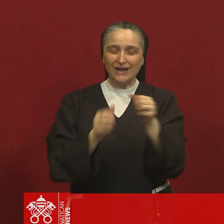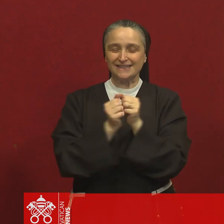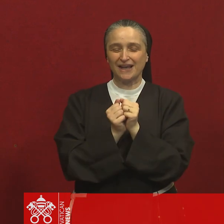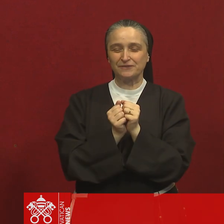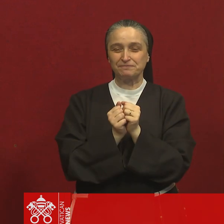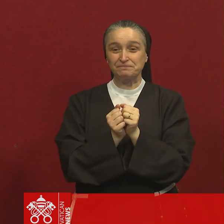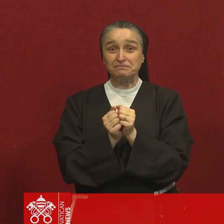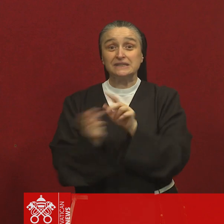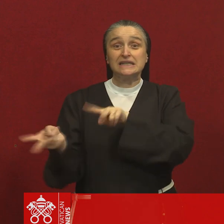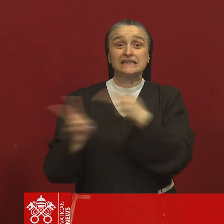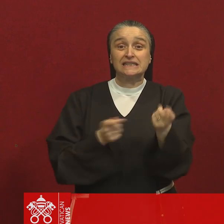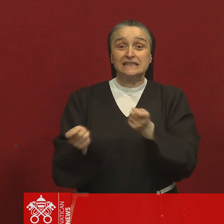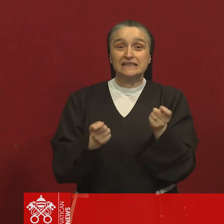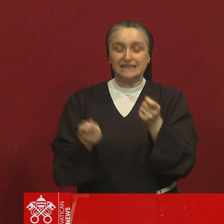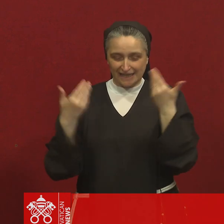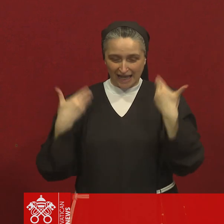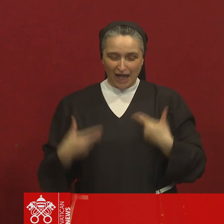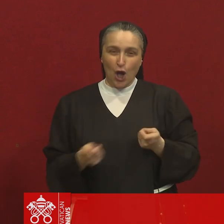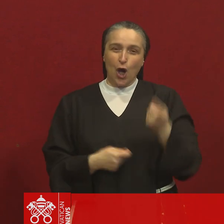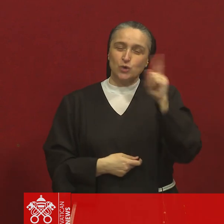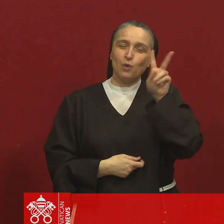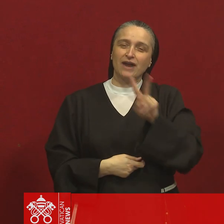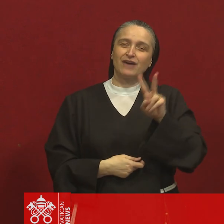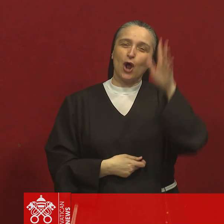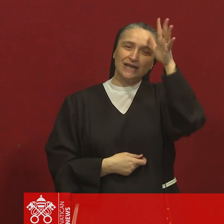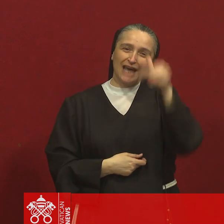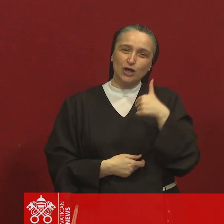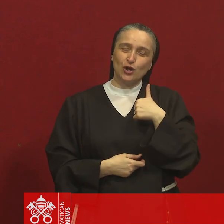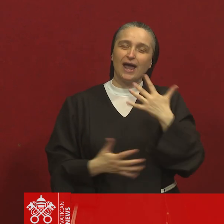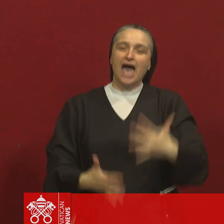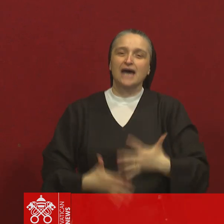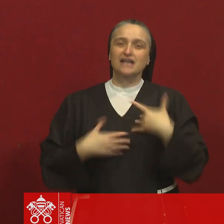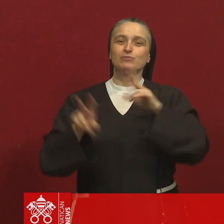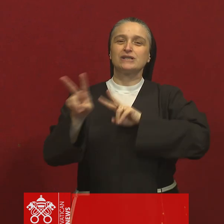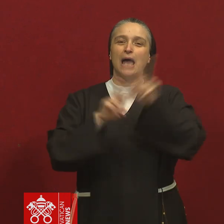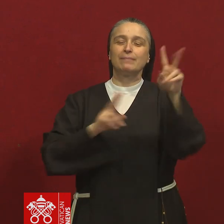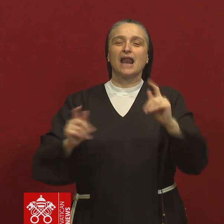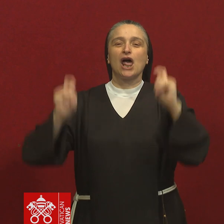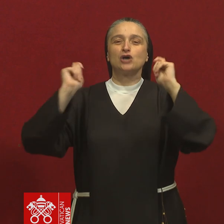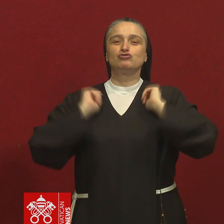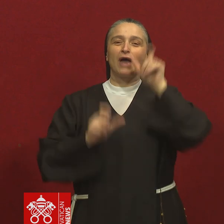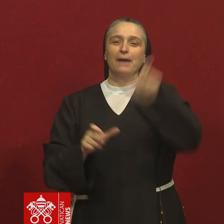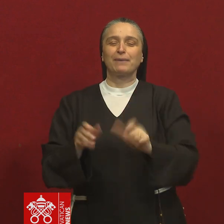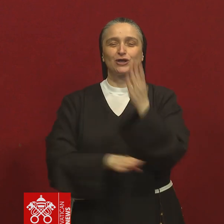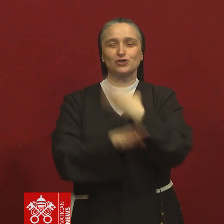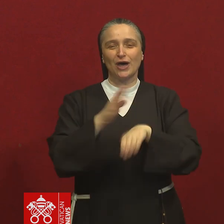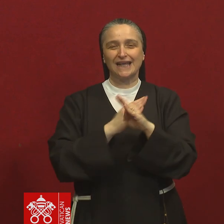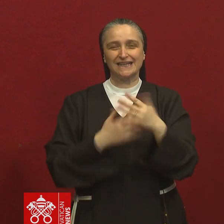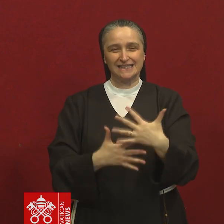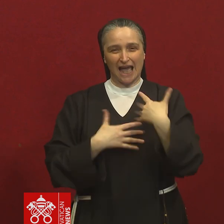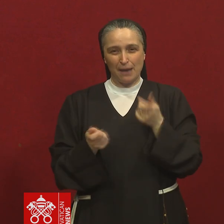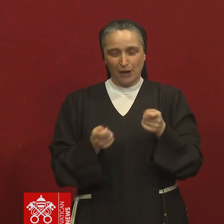saranno coordinate da Sor Veronica Donatello, responsabile del Servizio Nazionale della CEI per le persone con disabilità.